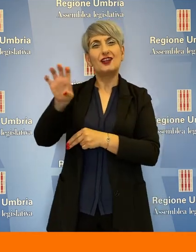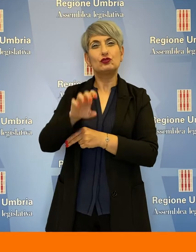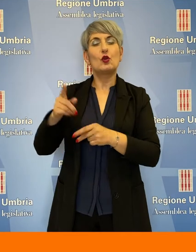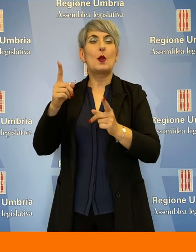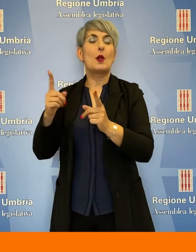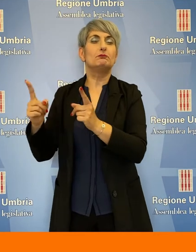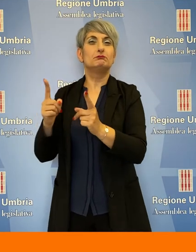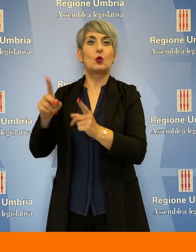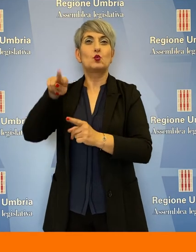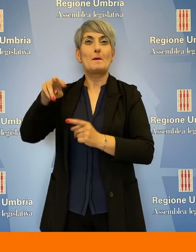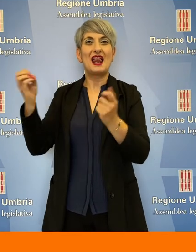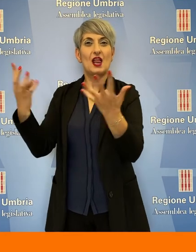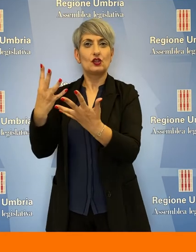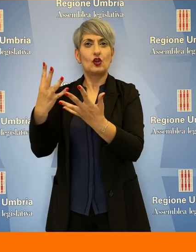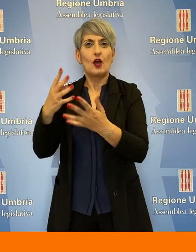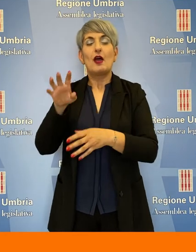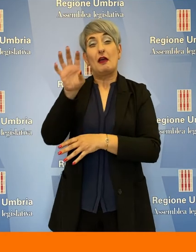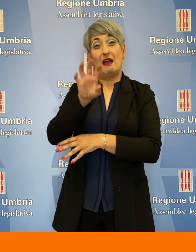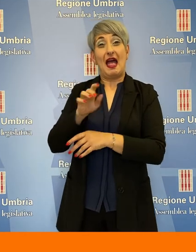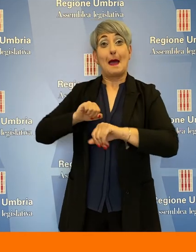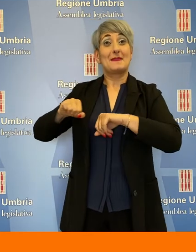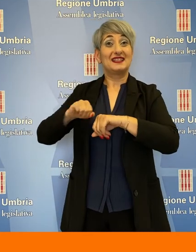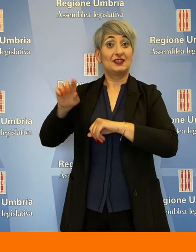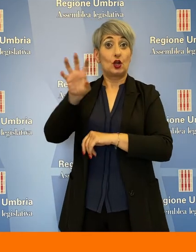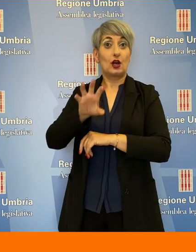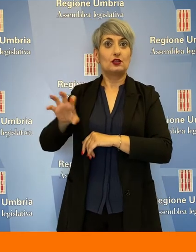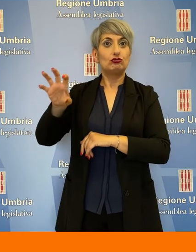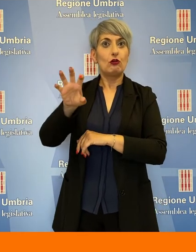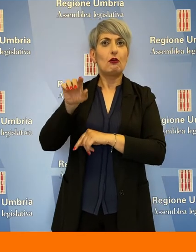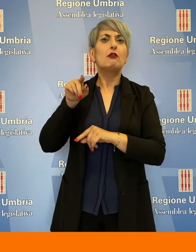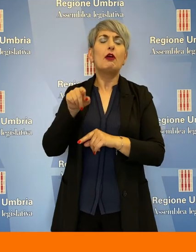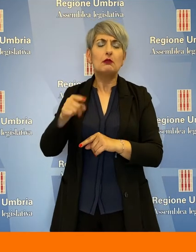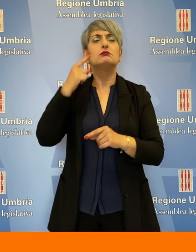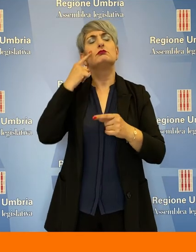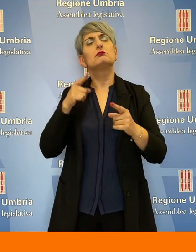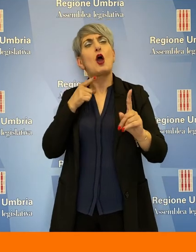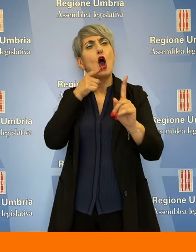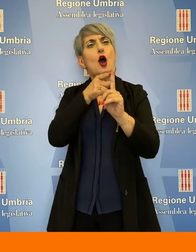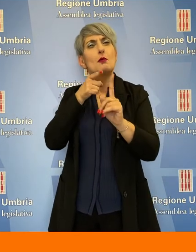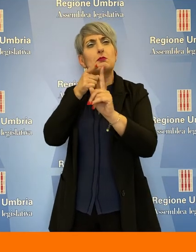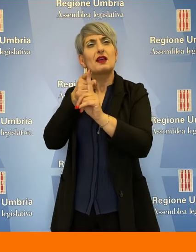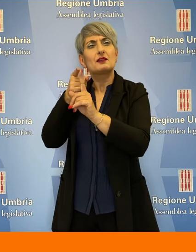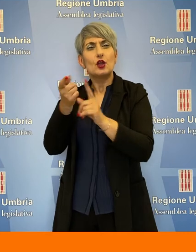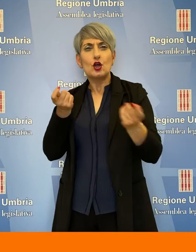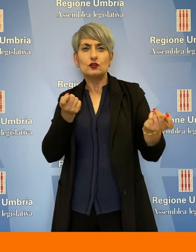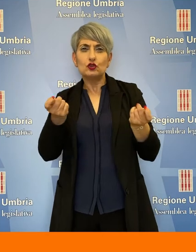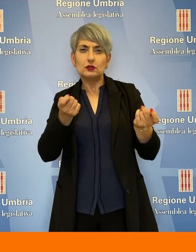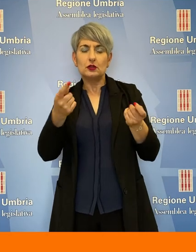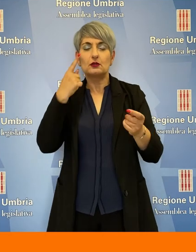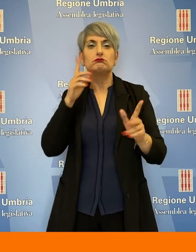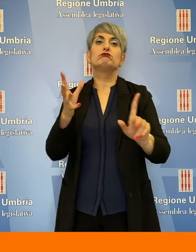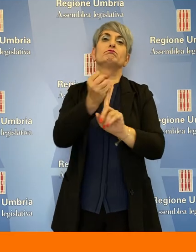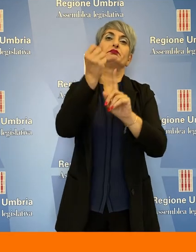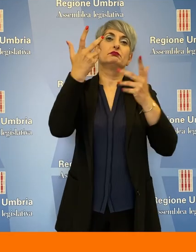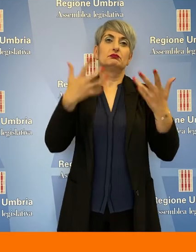2019 dell'amministrazione regionale mostra che sono stati conseguiti tutti gli obiettivi di gestione.